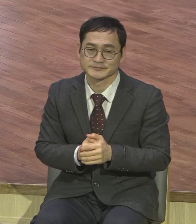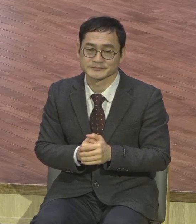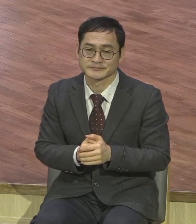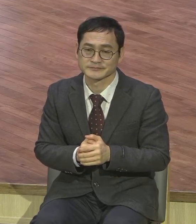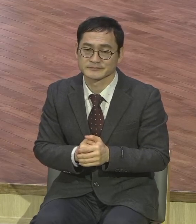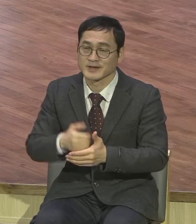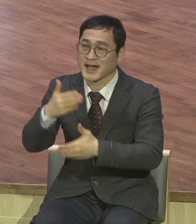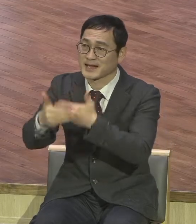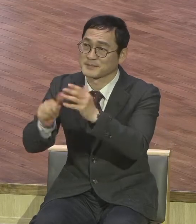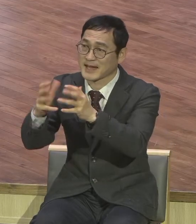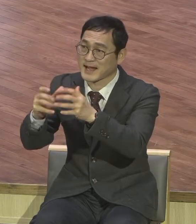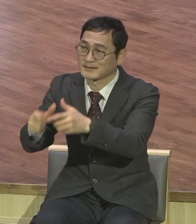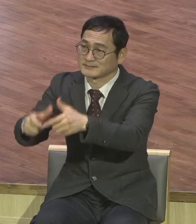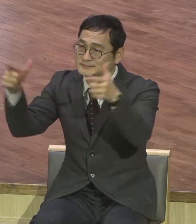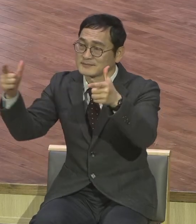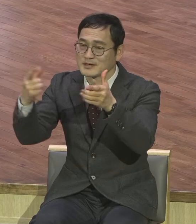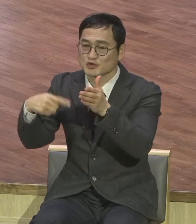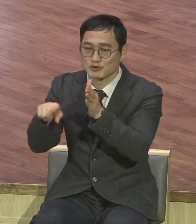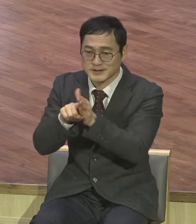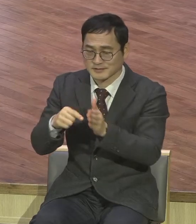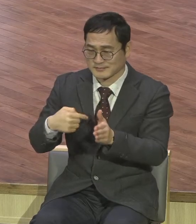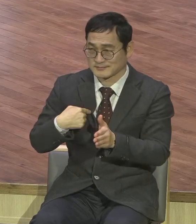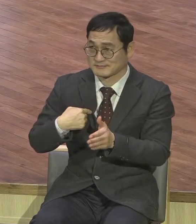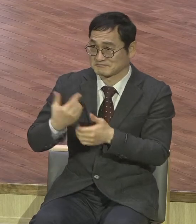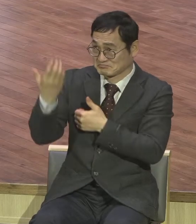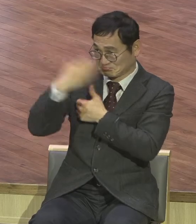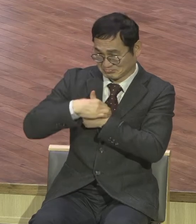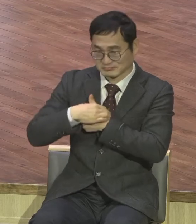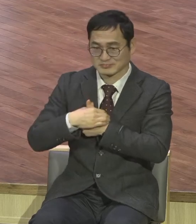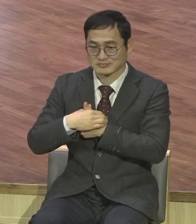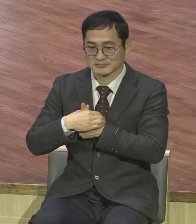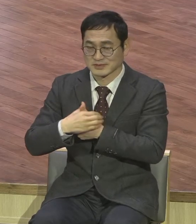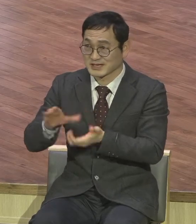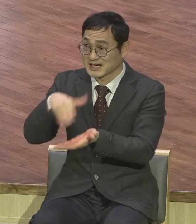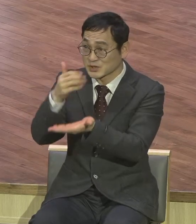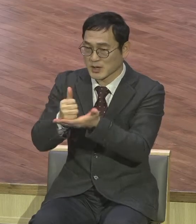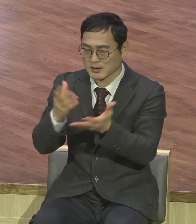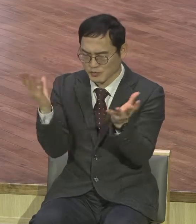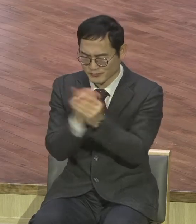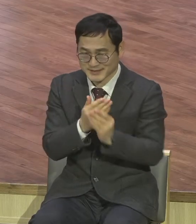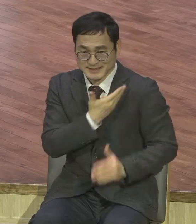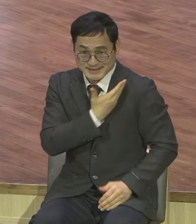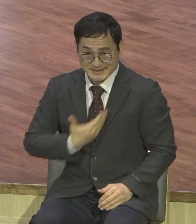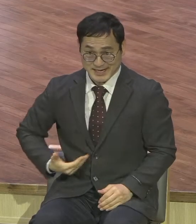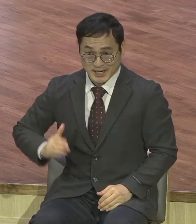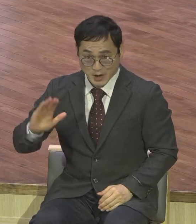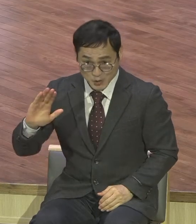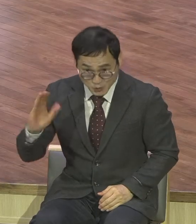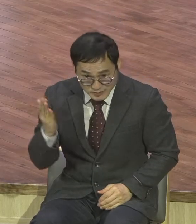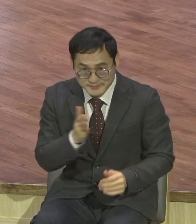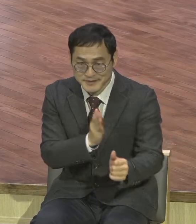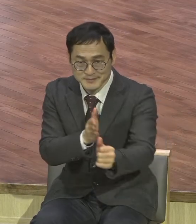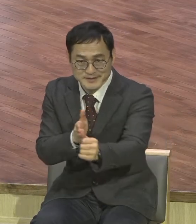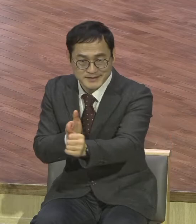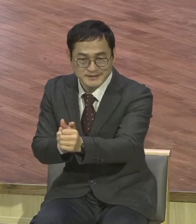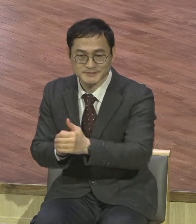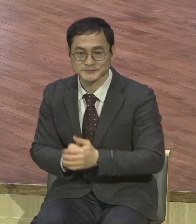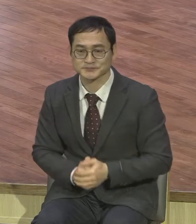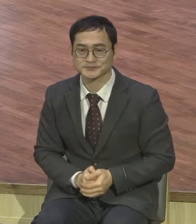그리스도의 절대 제자들 다 되시기를 제모로 축복합니다. 그럼 첫째로 견고한 영적 기반입니다.